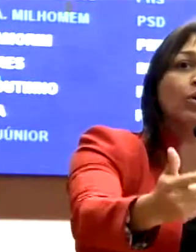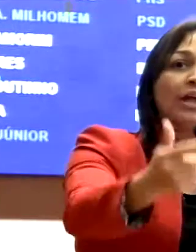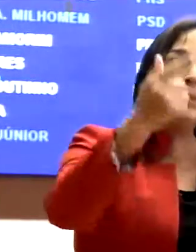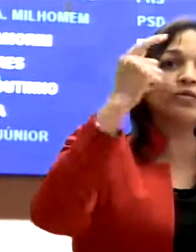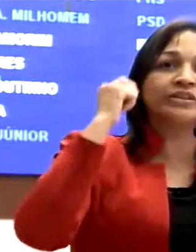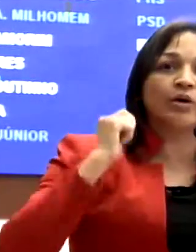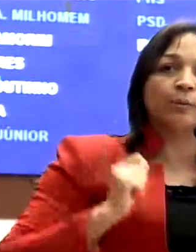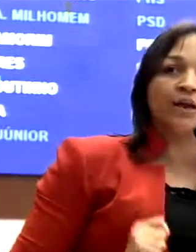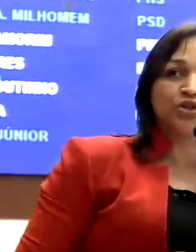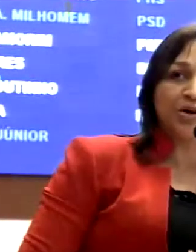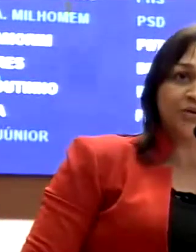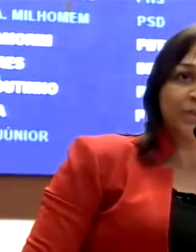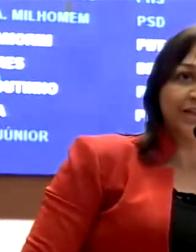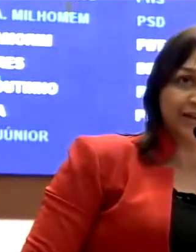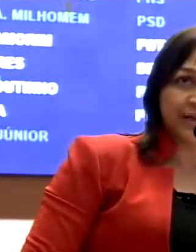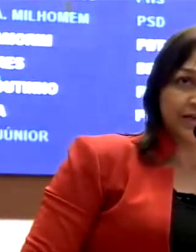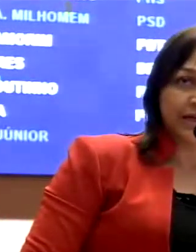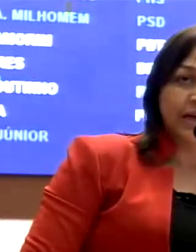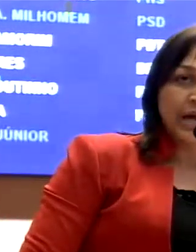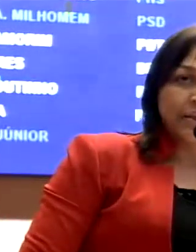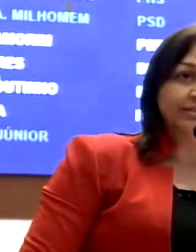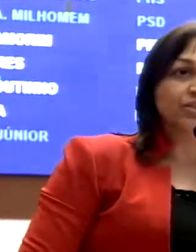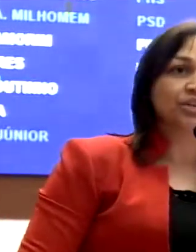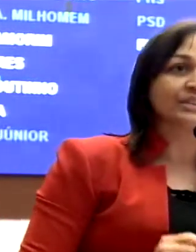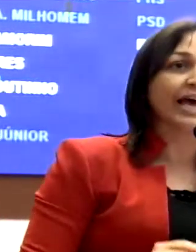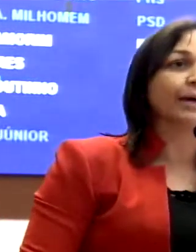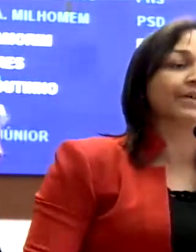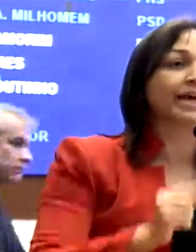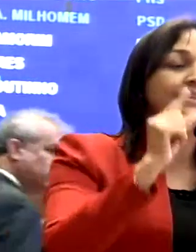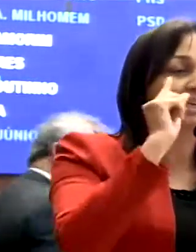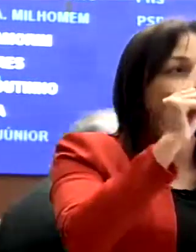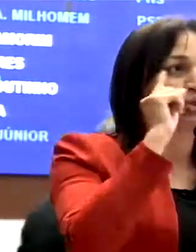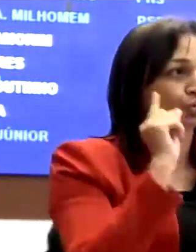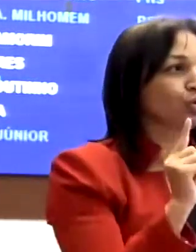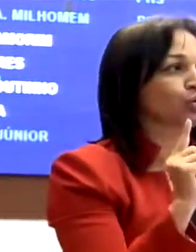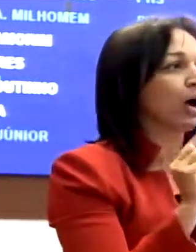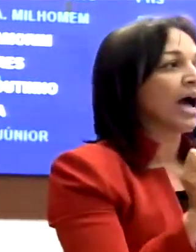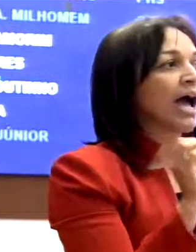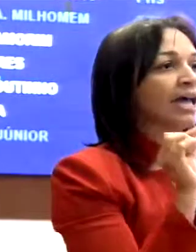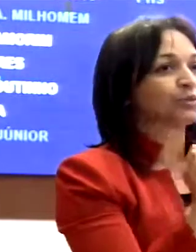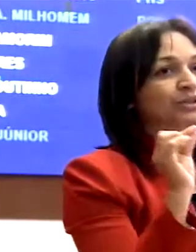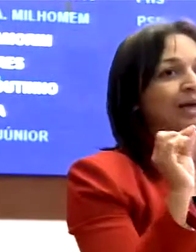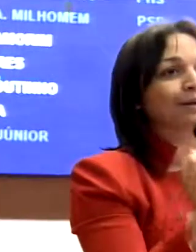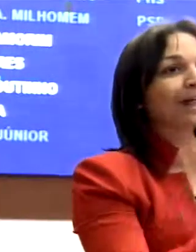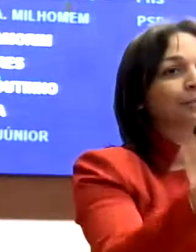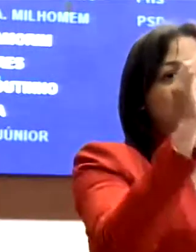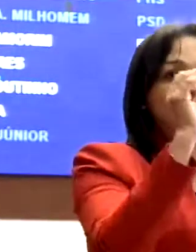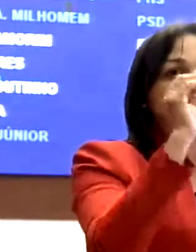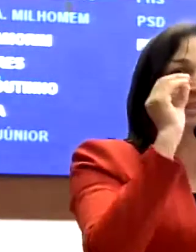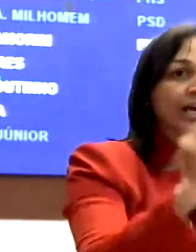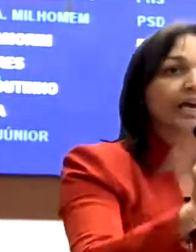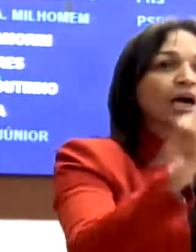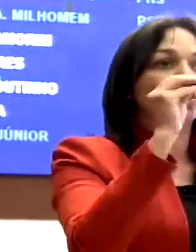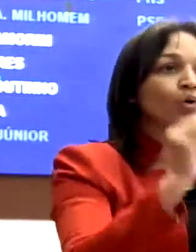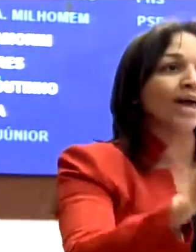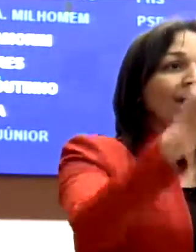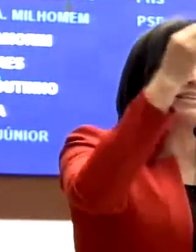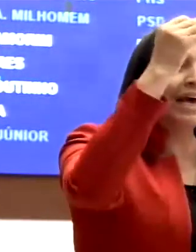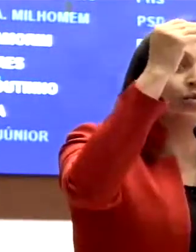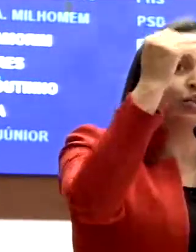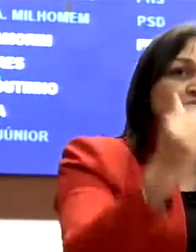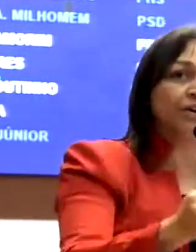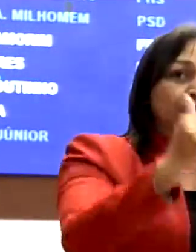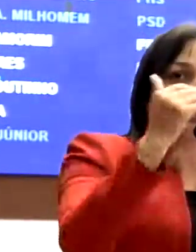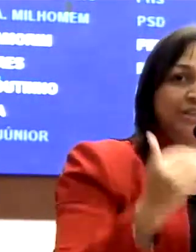mas cada um também com o seu empenho de uma forma intensa. Mas a gente sabe que, acima de tudo, a responsabilidade precisa ser do